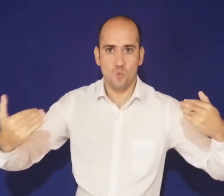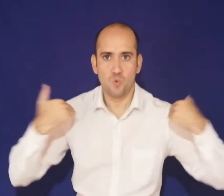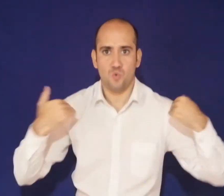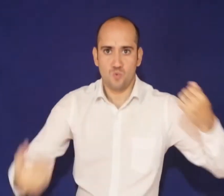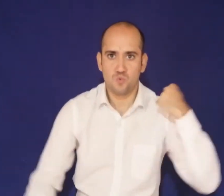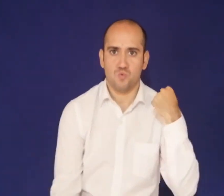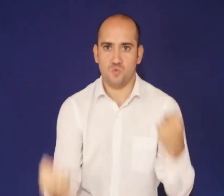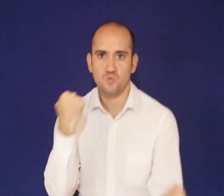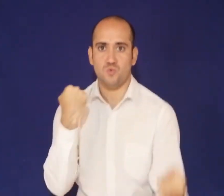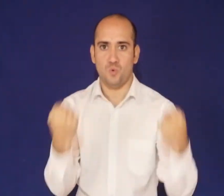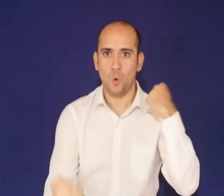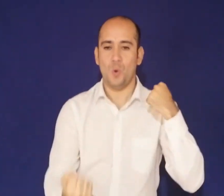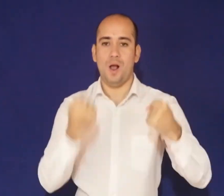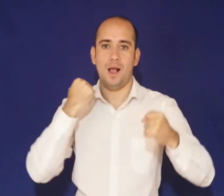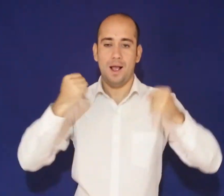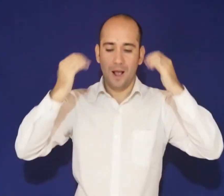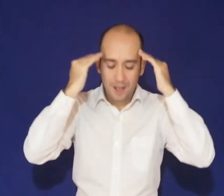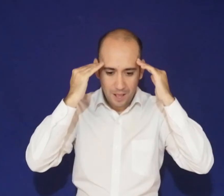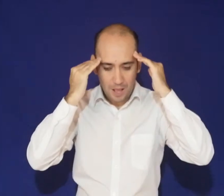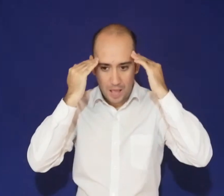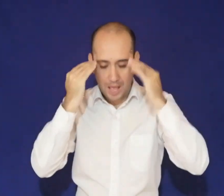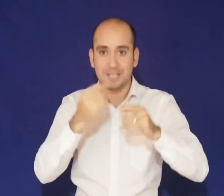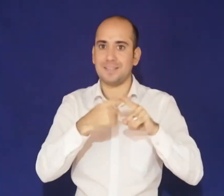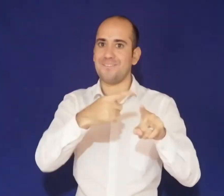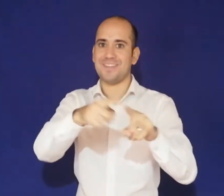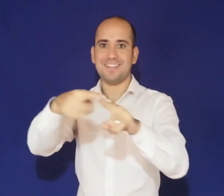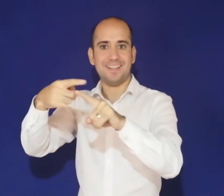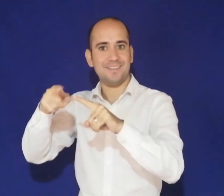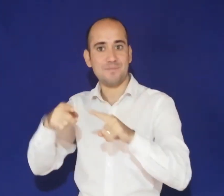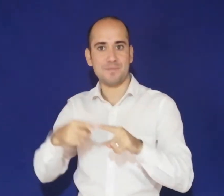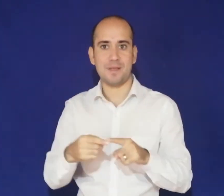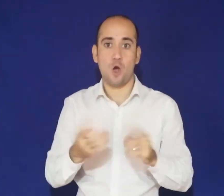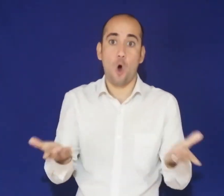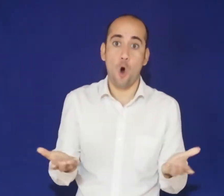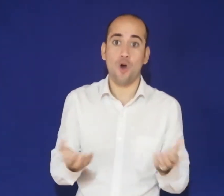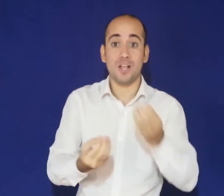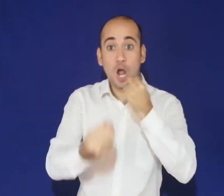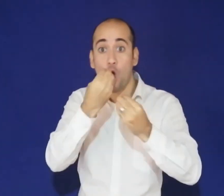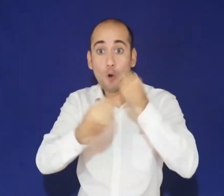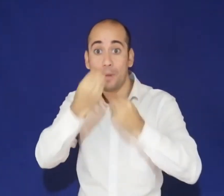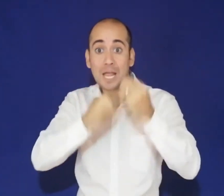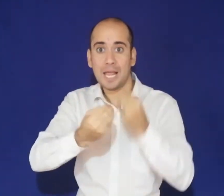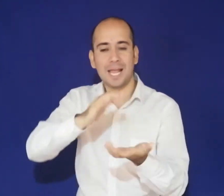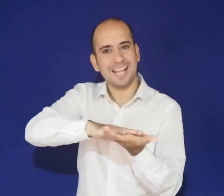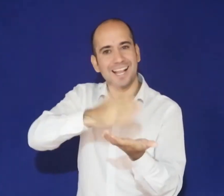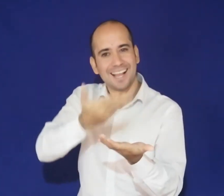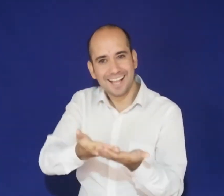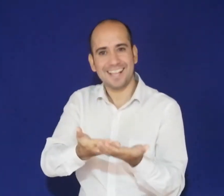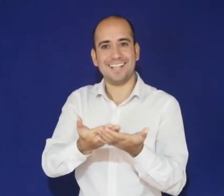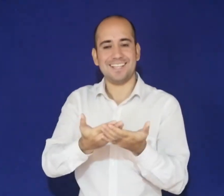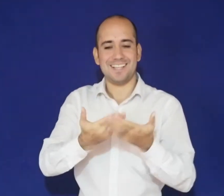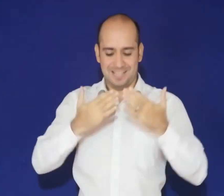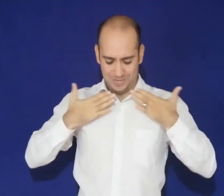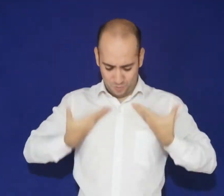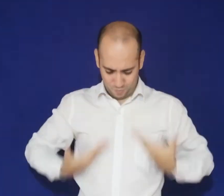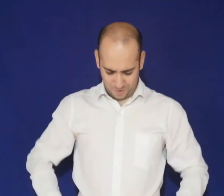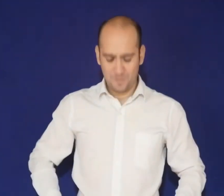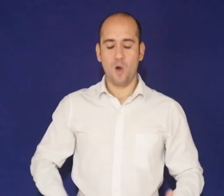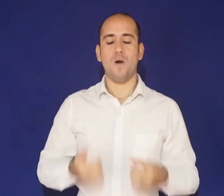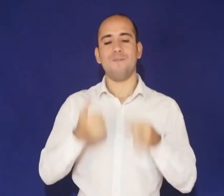sano. Ejercicio, también con tu familia, con amigos, comunícate,